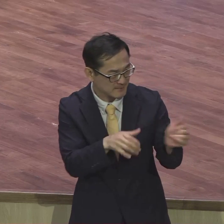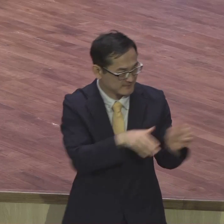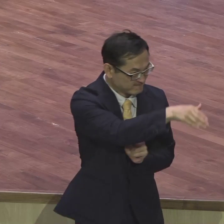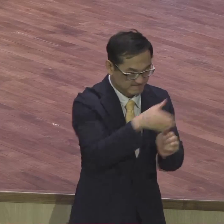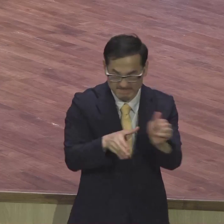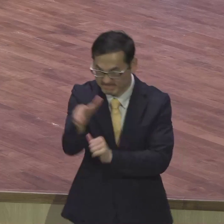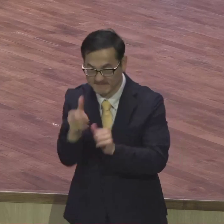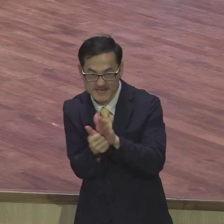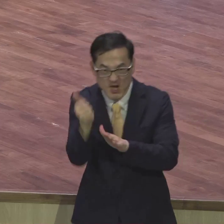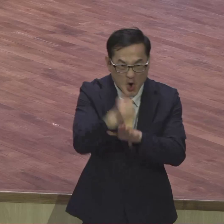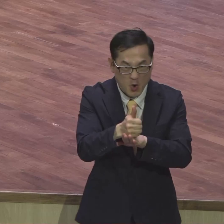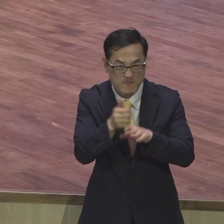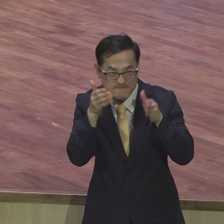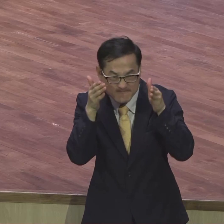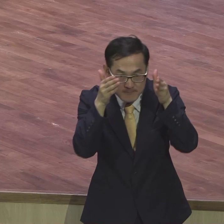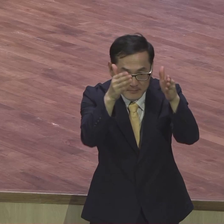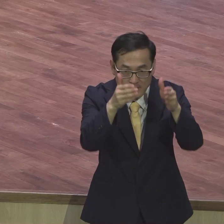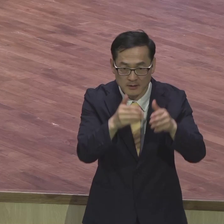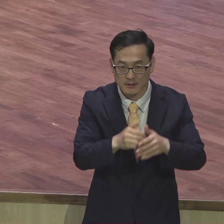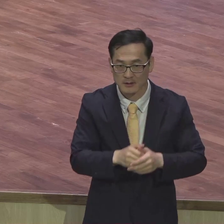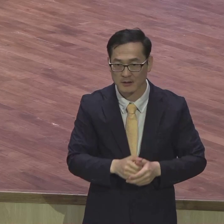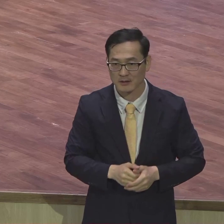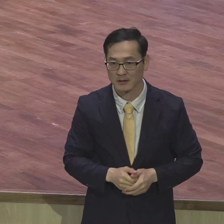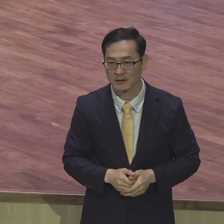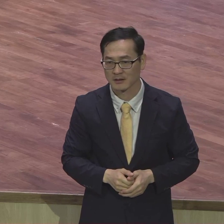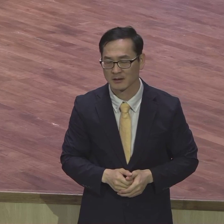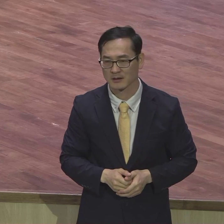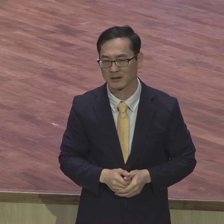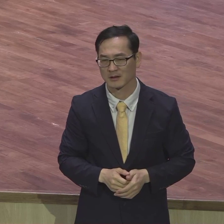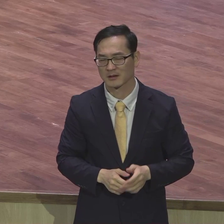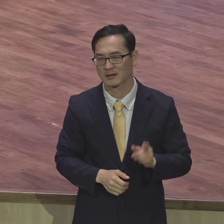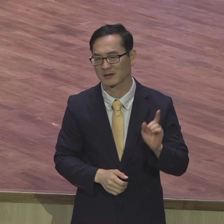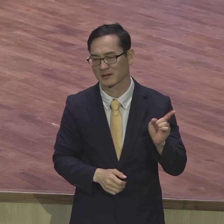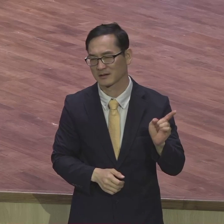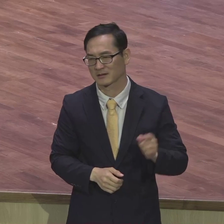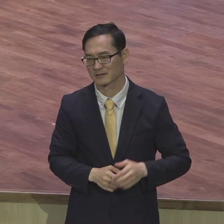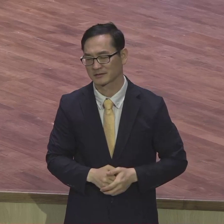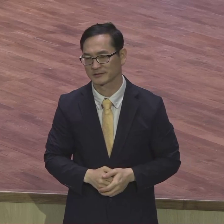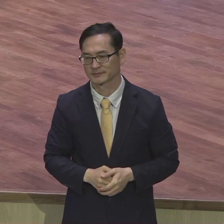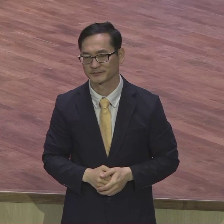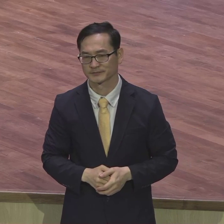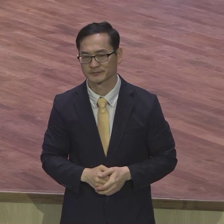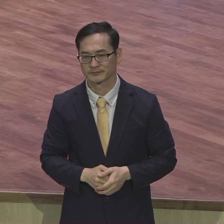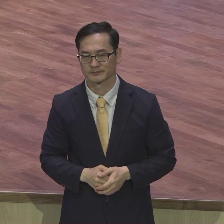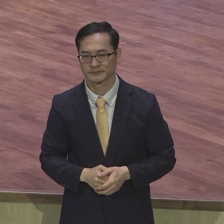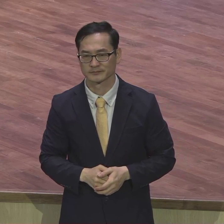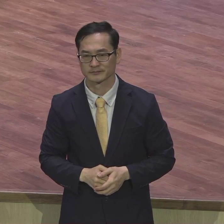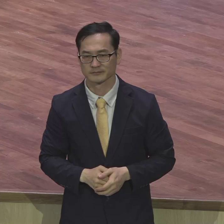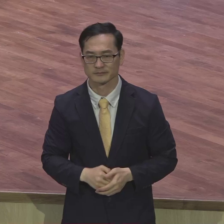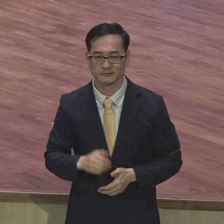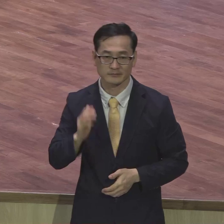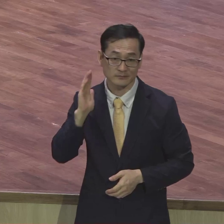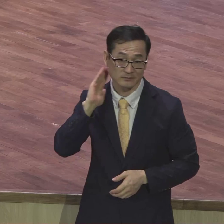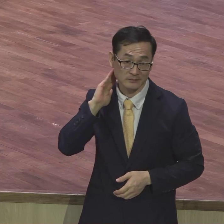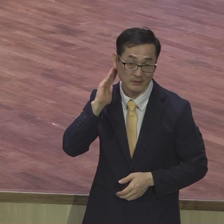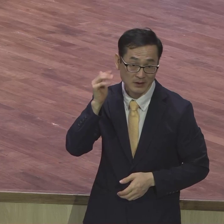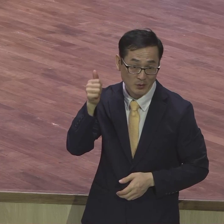미안합니다 대통령이 중고등학교 소거 장로를 통하여 세우는 그